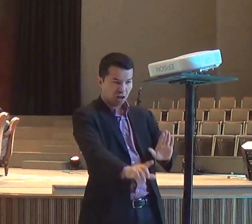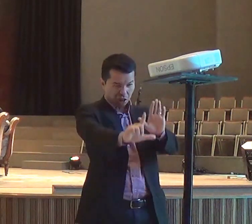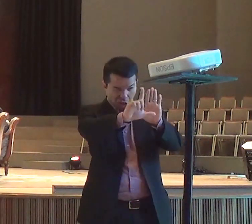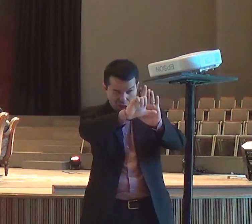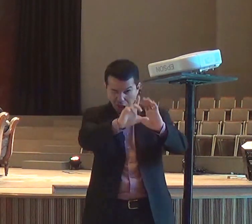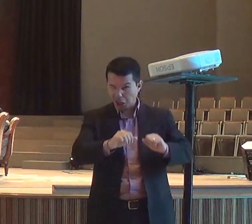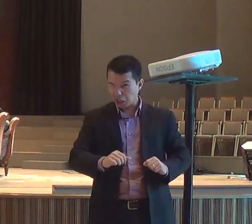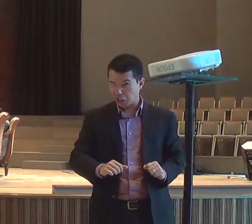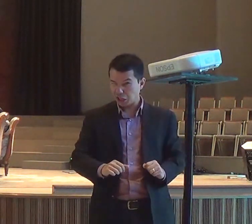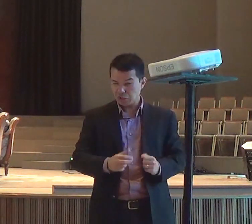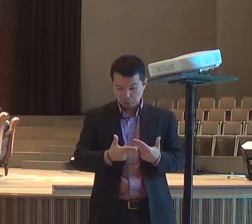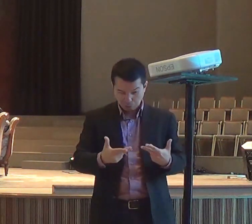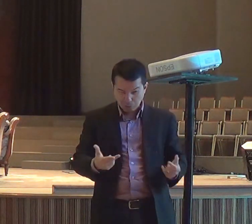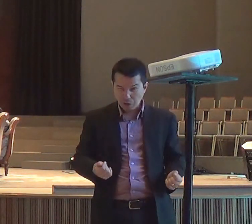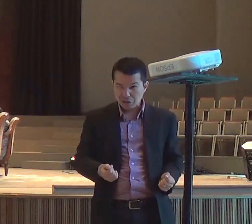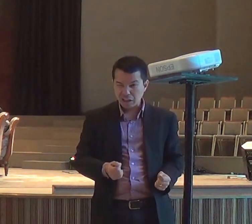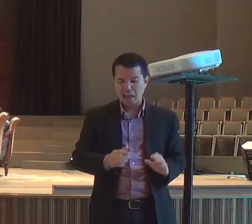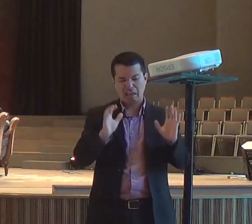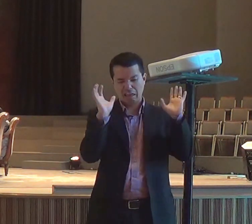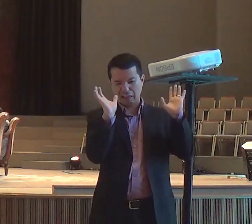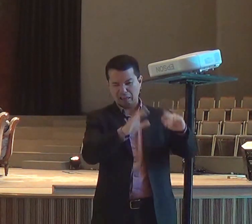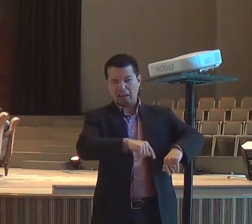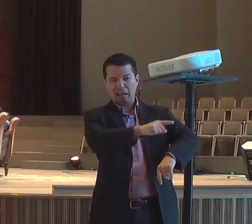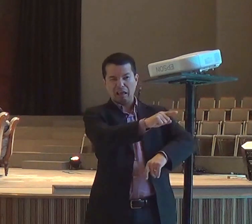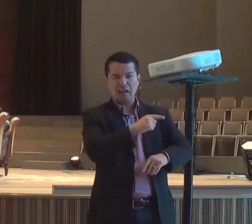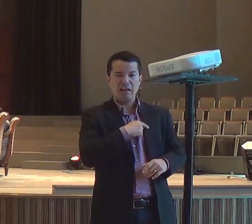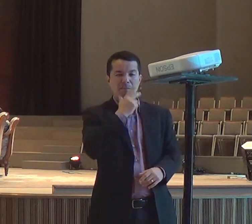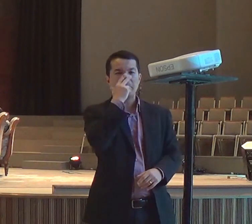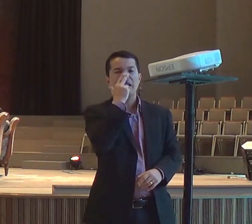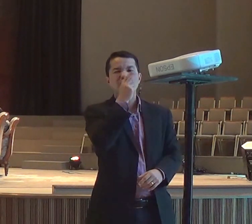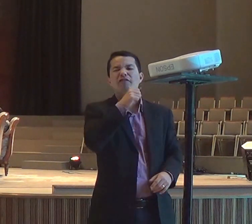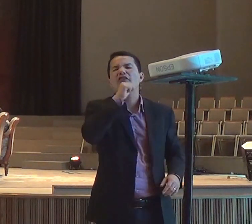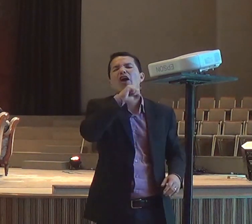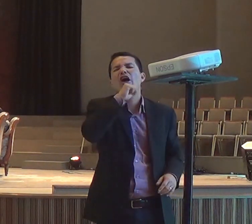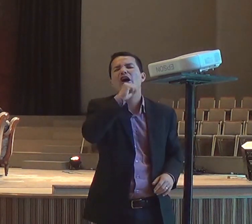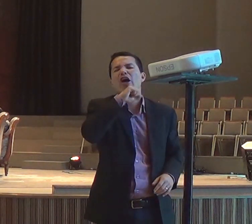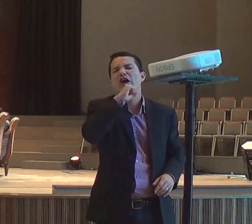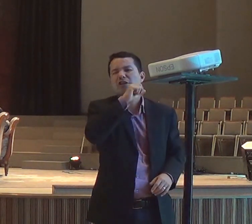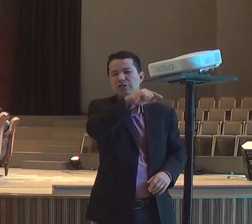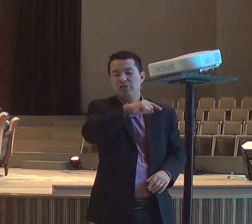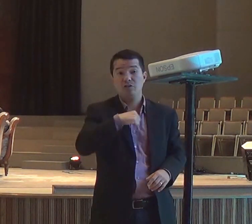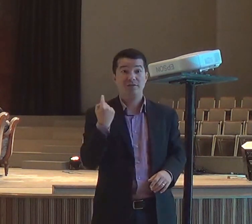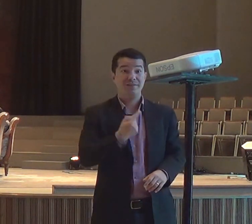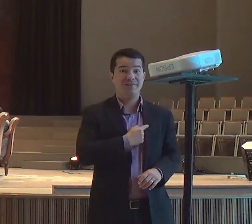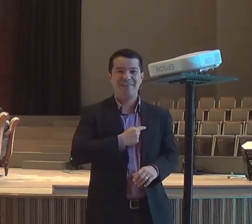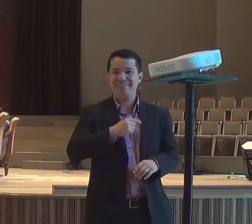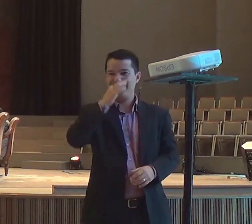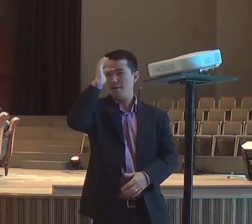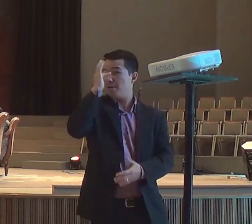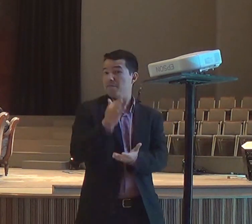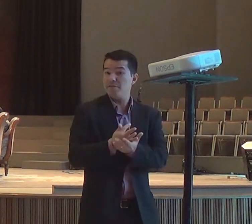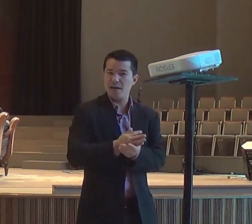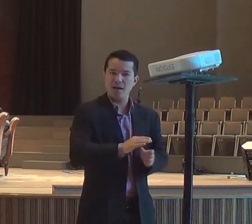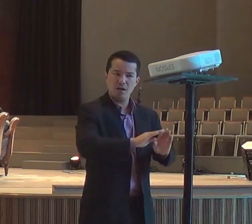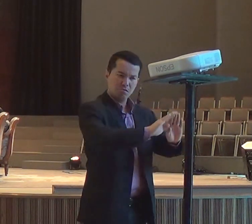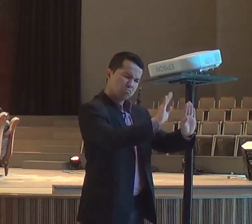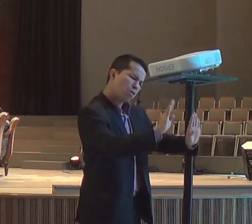vida, esse negócio, já foi, a gente tem fé, também, mas a nossa fé, é muito tranquila, não estamos buscando isso,